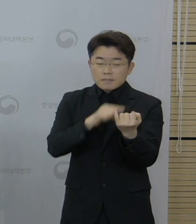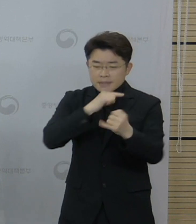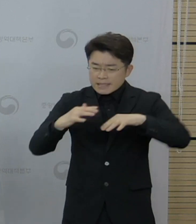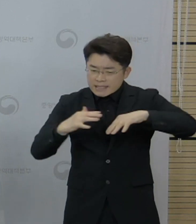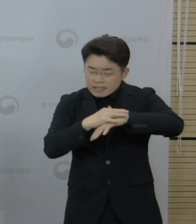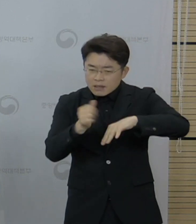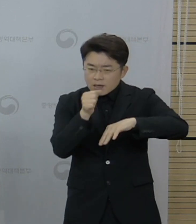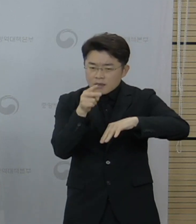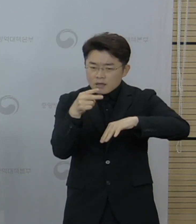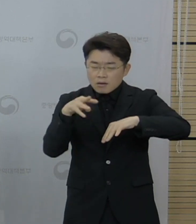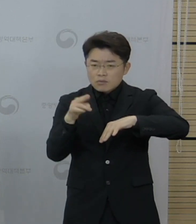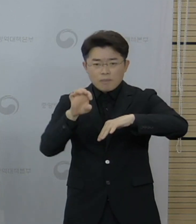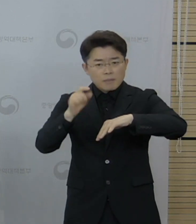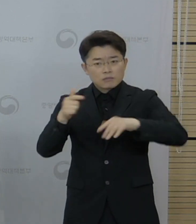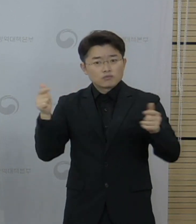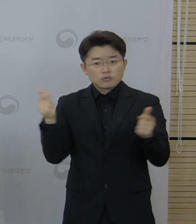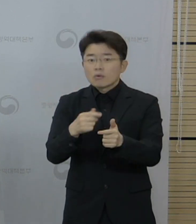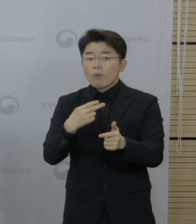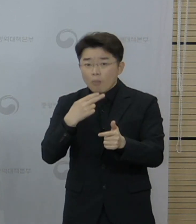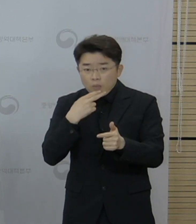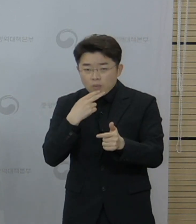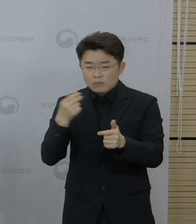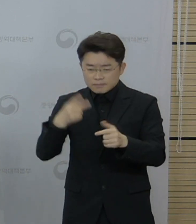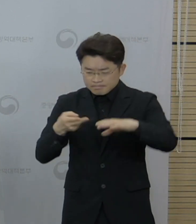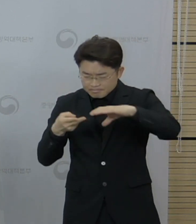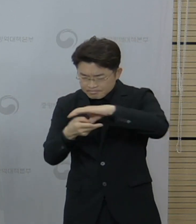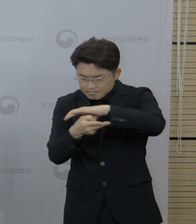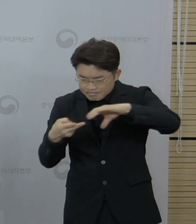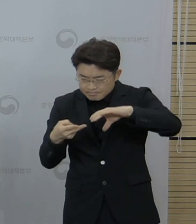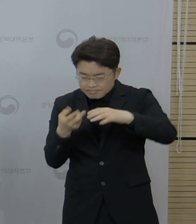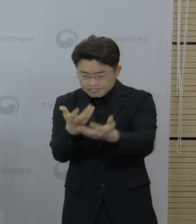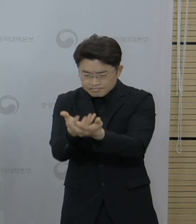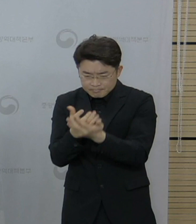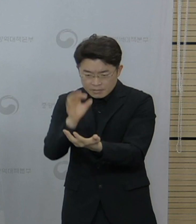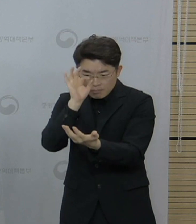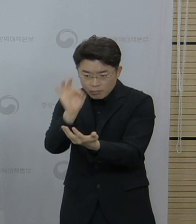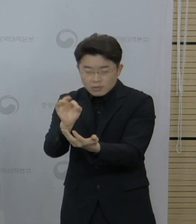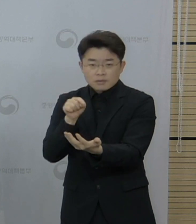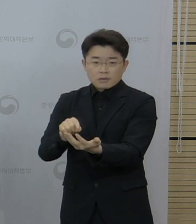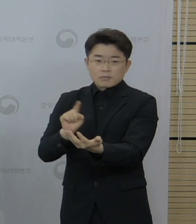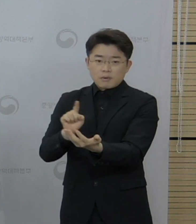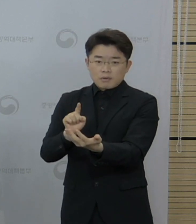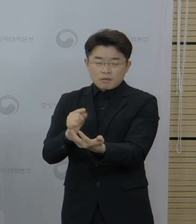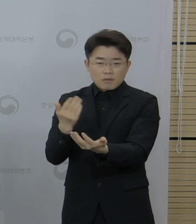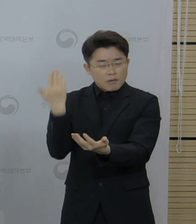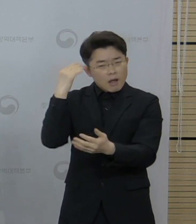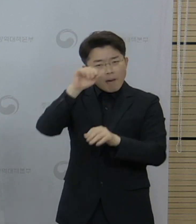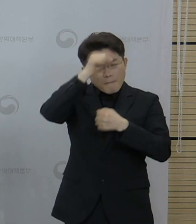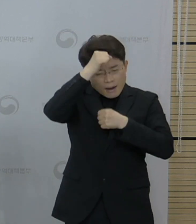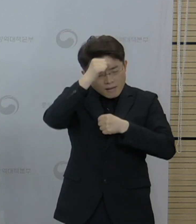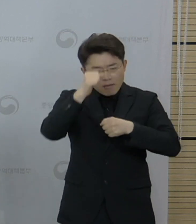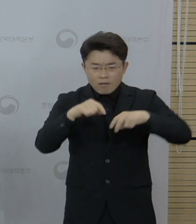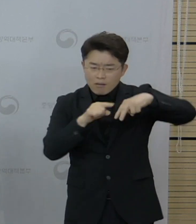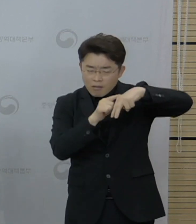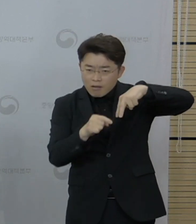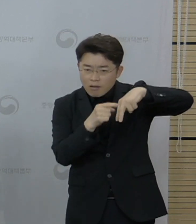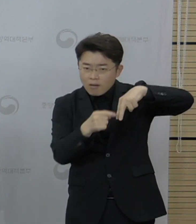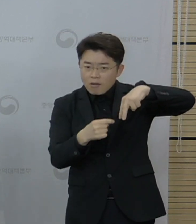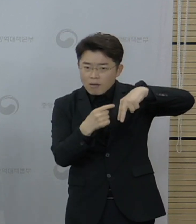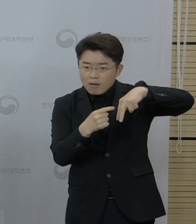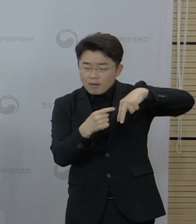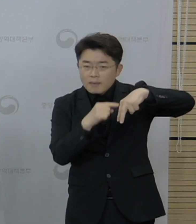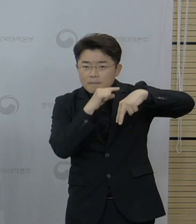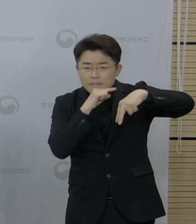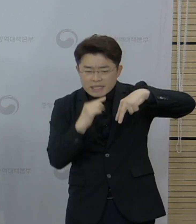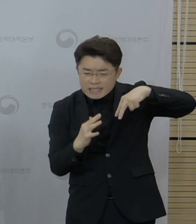감소증이 없으면서 영상의학적으로 기존의 하지 정맥에 존재한 혈전에 의한